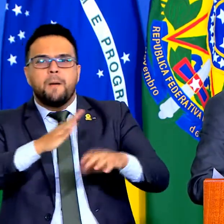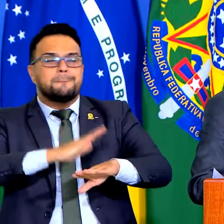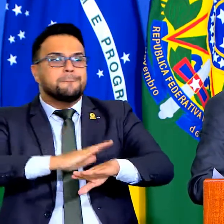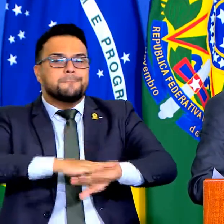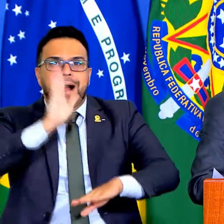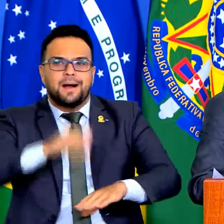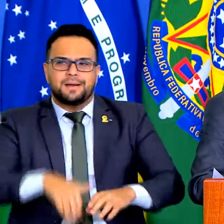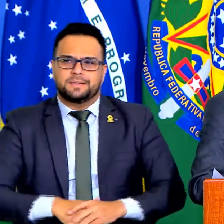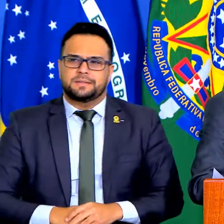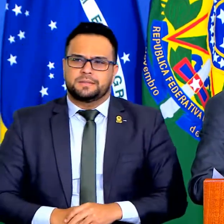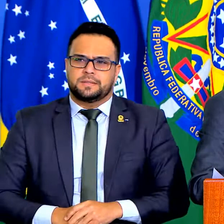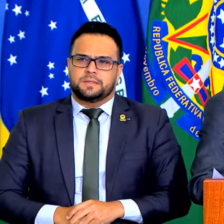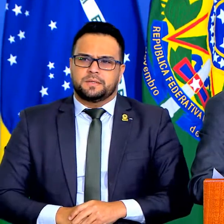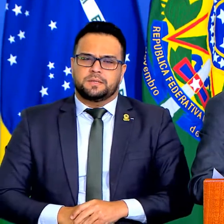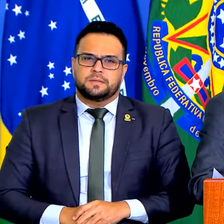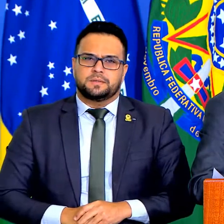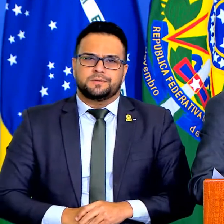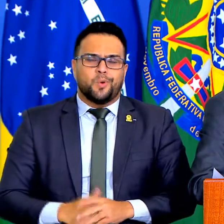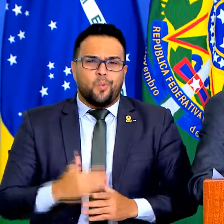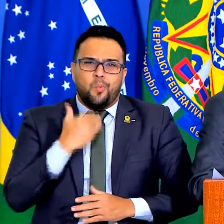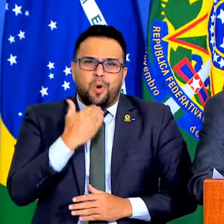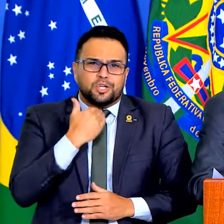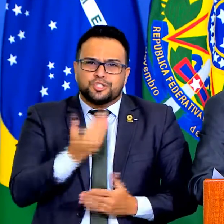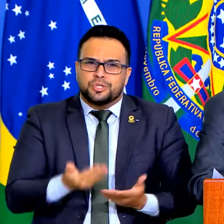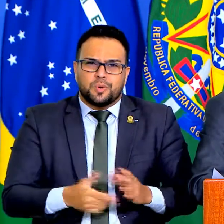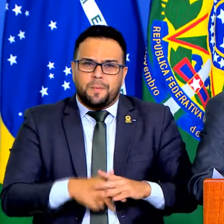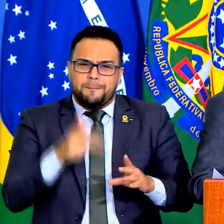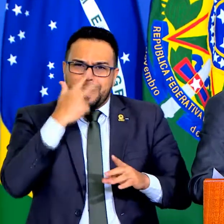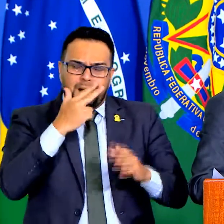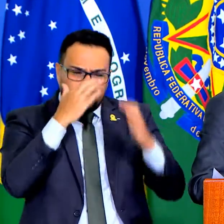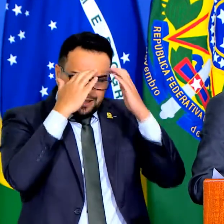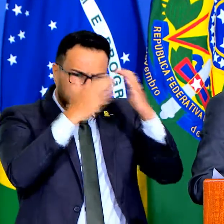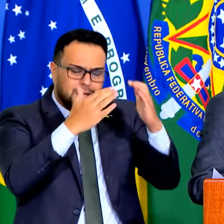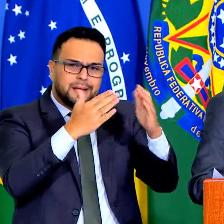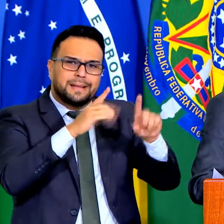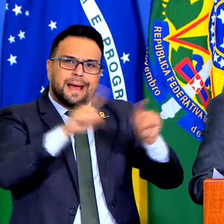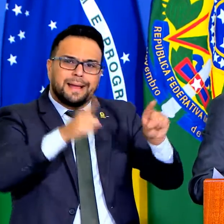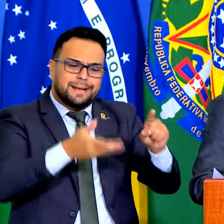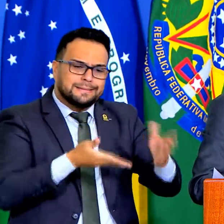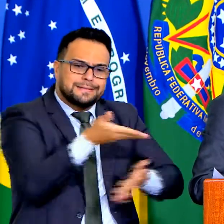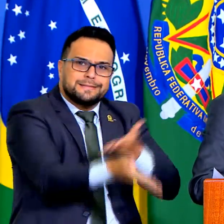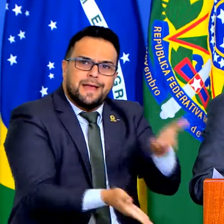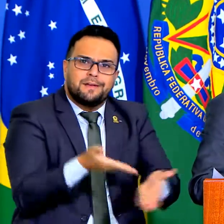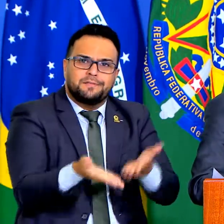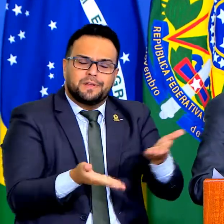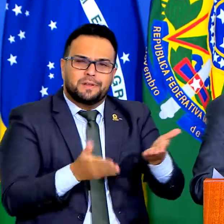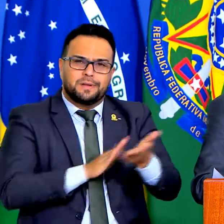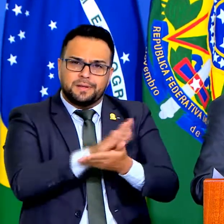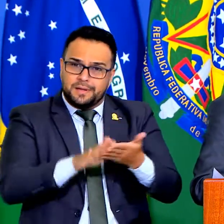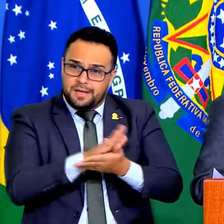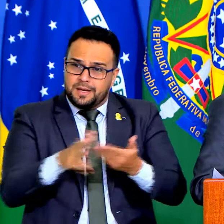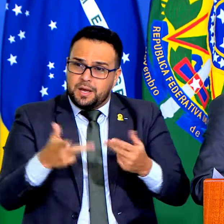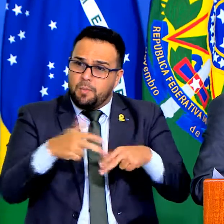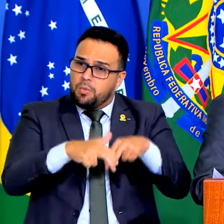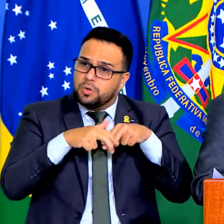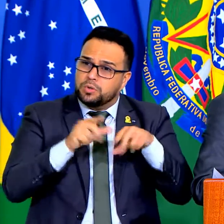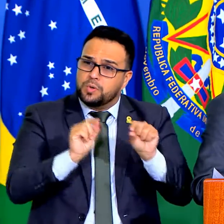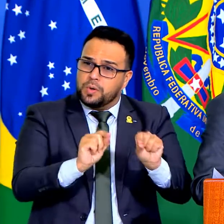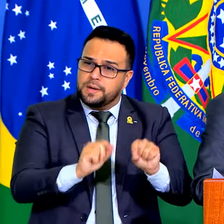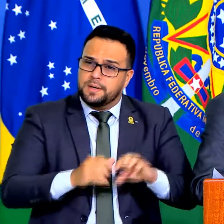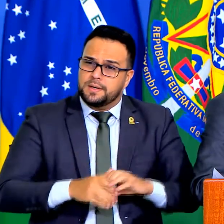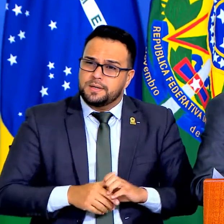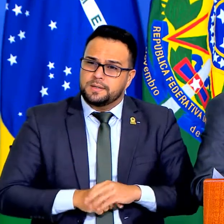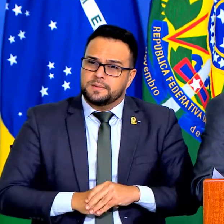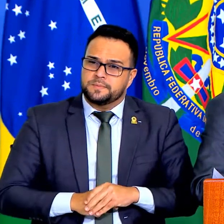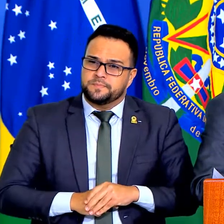não serviam ao caminhoneiro ou ao usuário? Se serviam disso, por isso a gana por